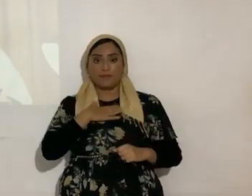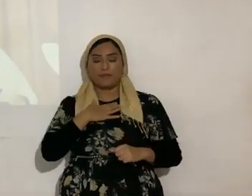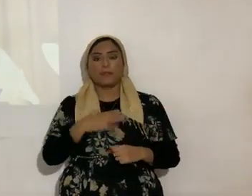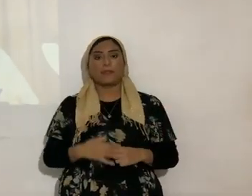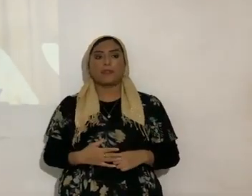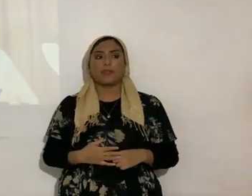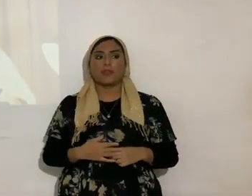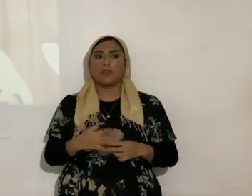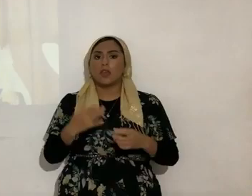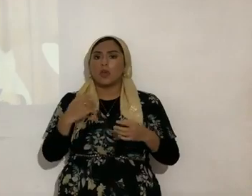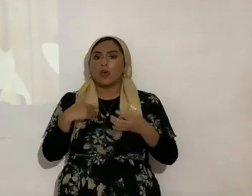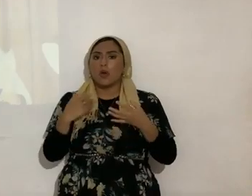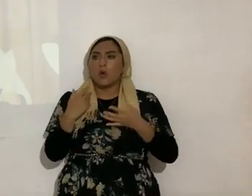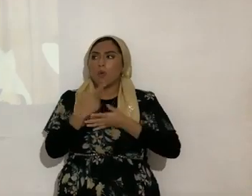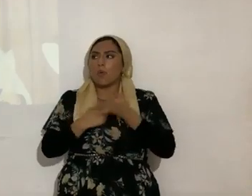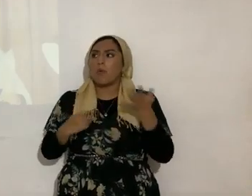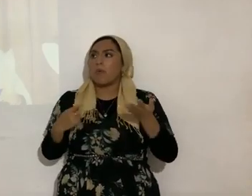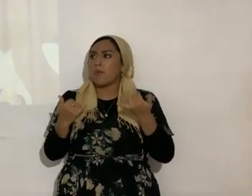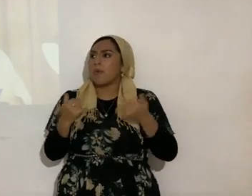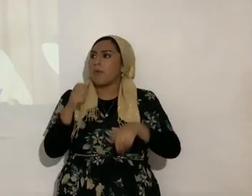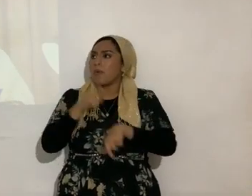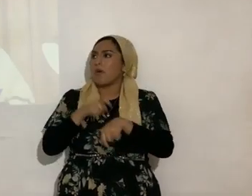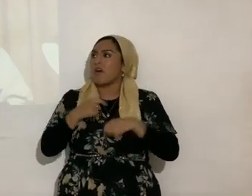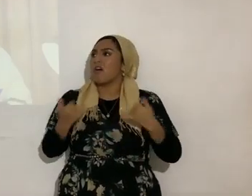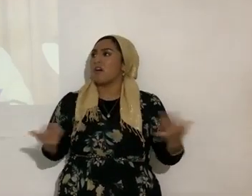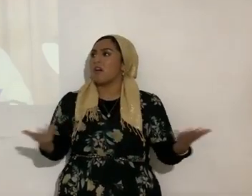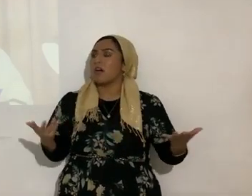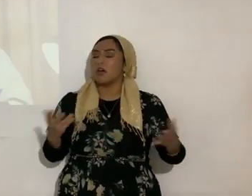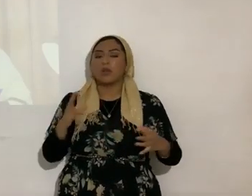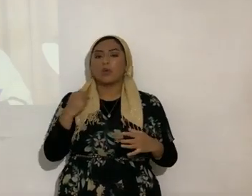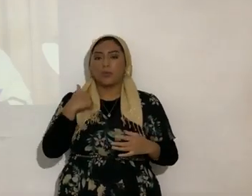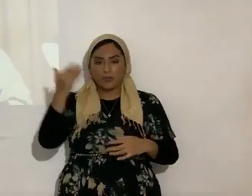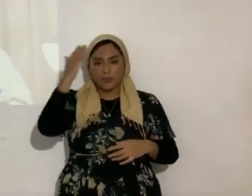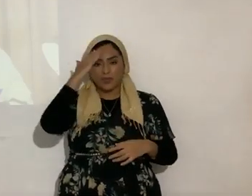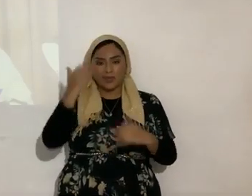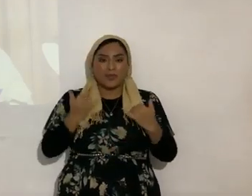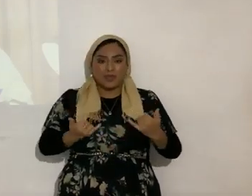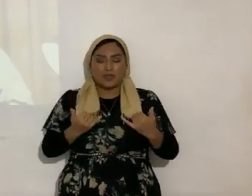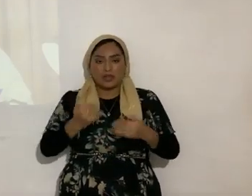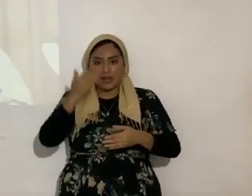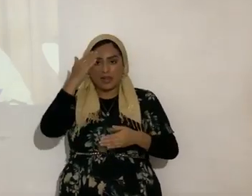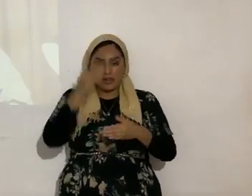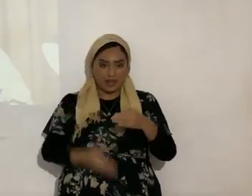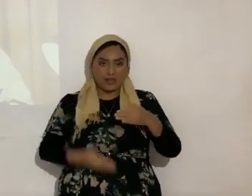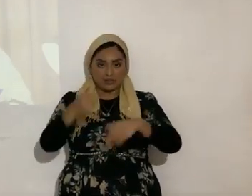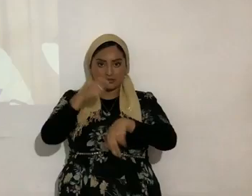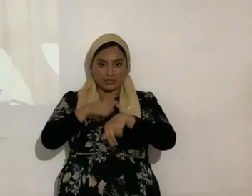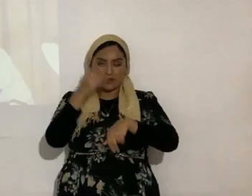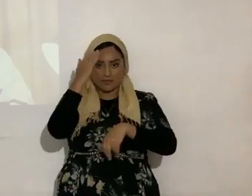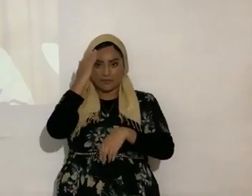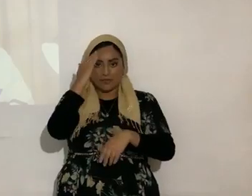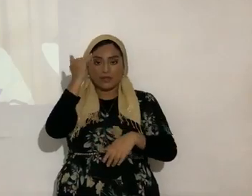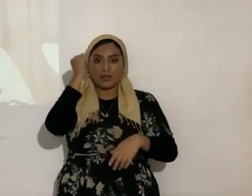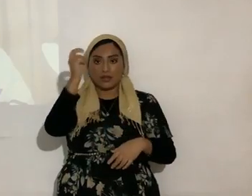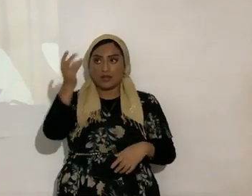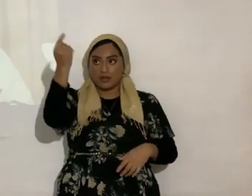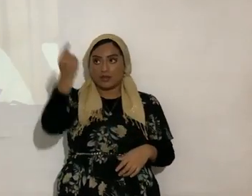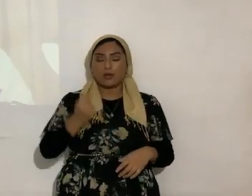qué parte del tiempo estoy viviendo? No. Sabemos que estamos viviendo los últimos tiempos en cuanto que Yahshua ya viene por segunda vez.